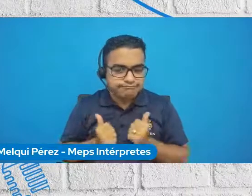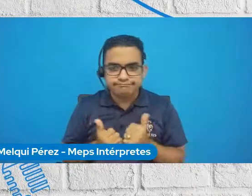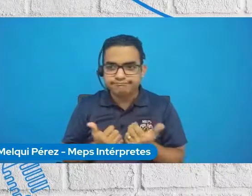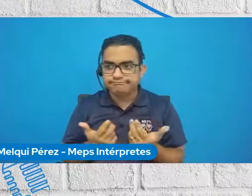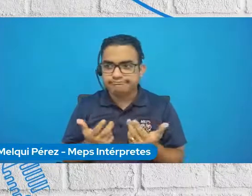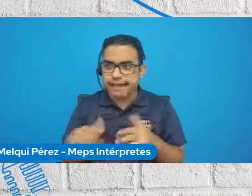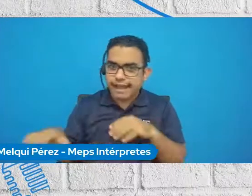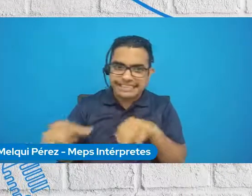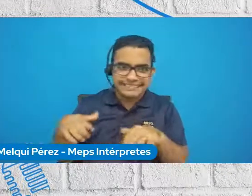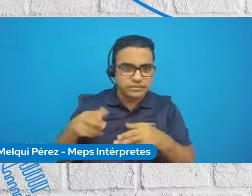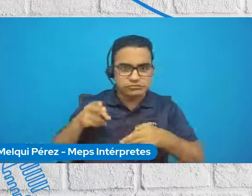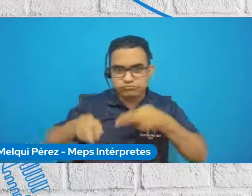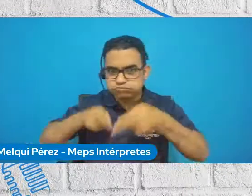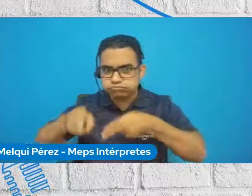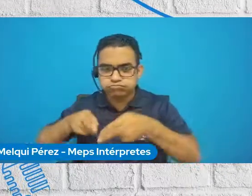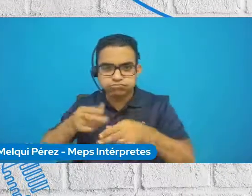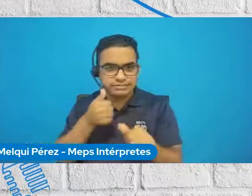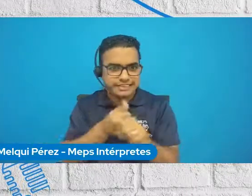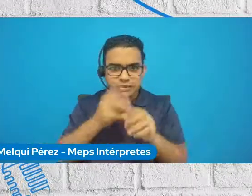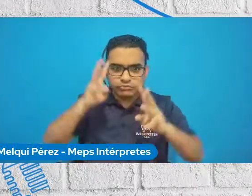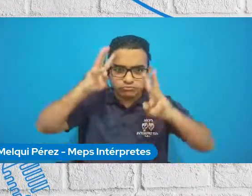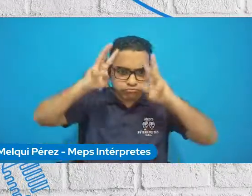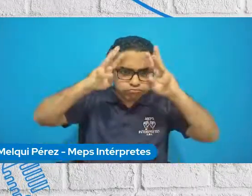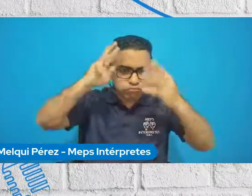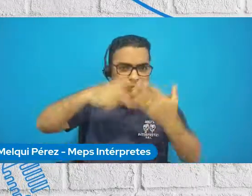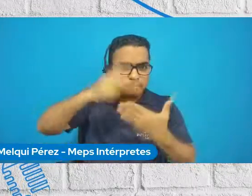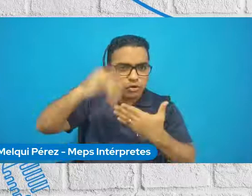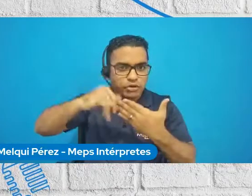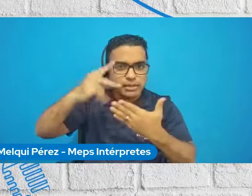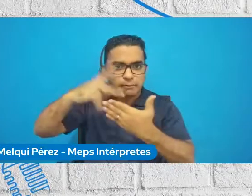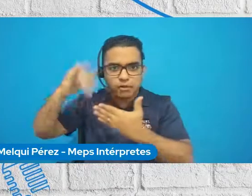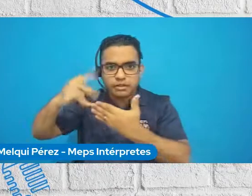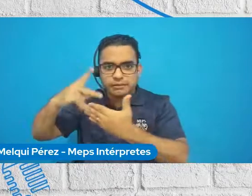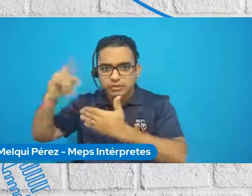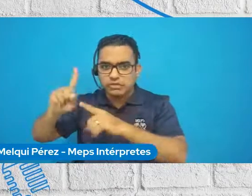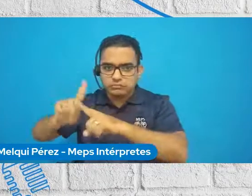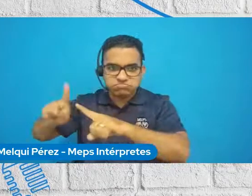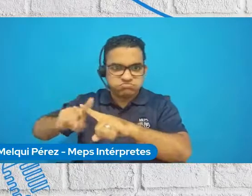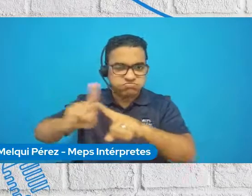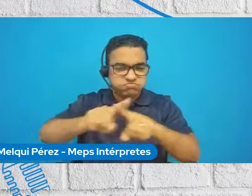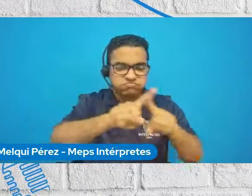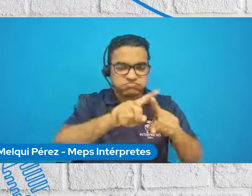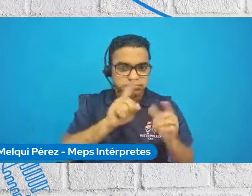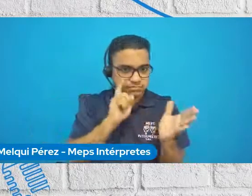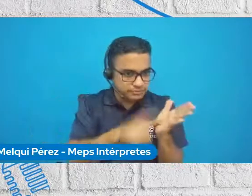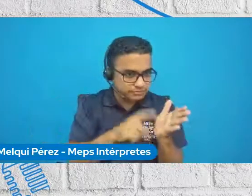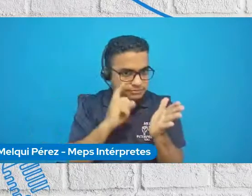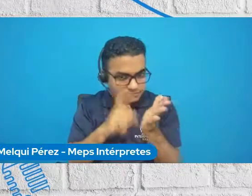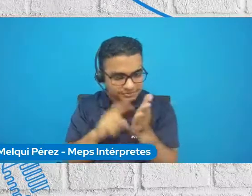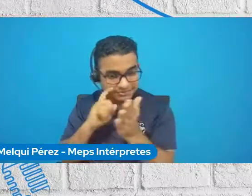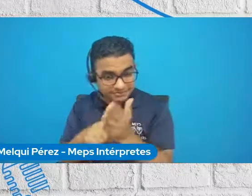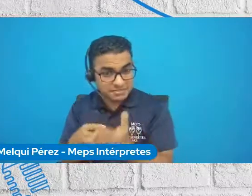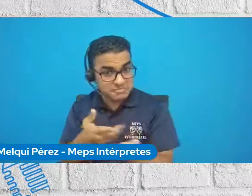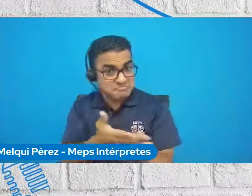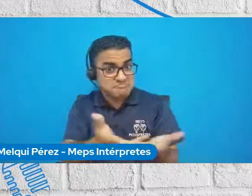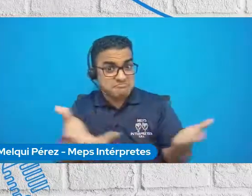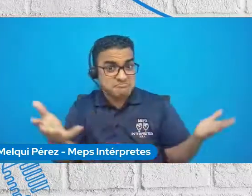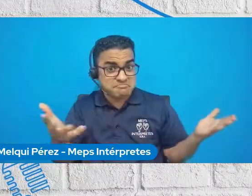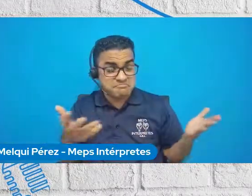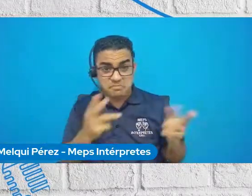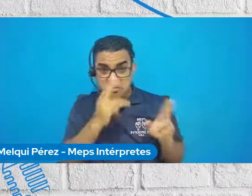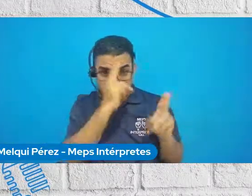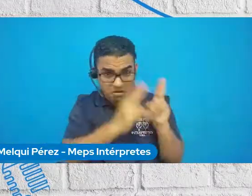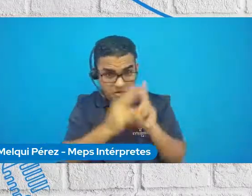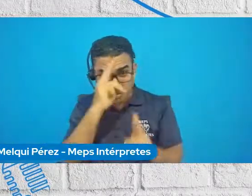voluntariado, que han nacido de ellos y que están realizando en su comunidad. Y ahora justo lo vemos porque hay un reconocimiento